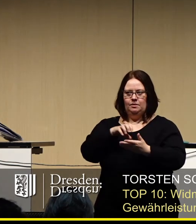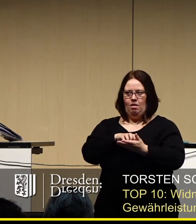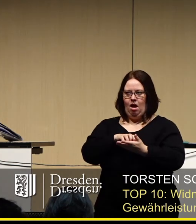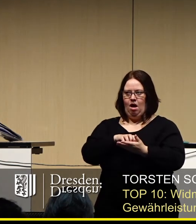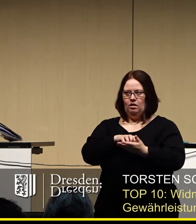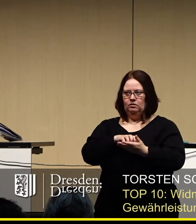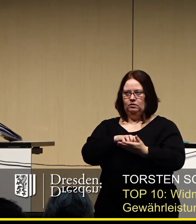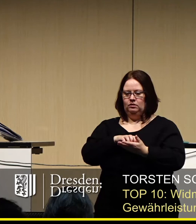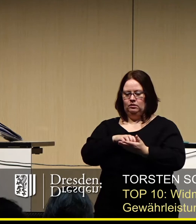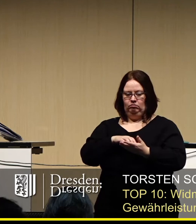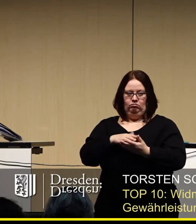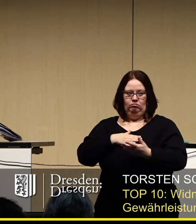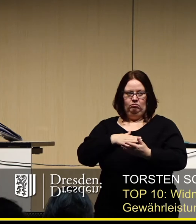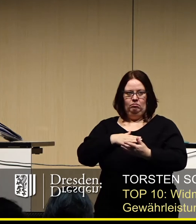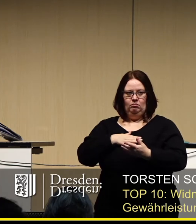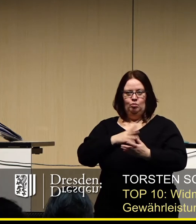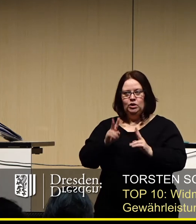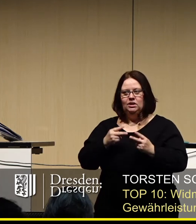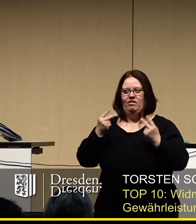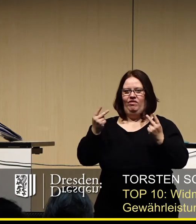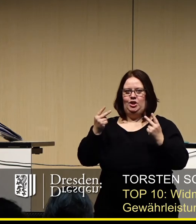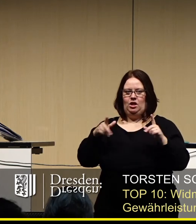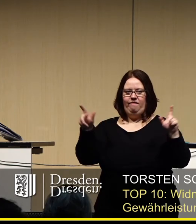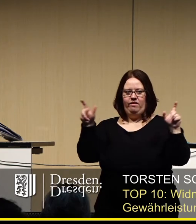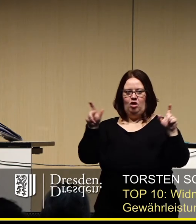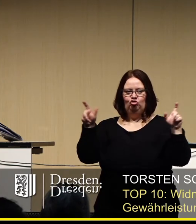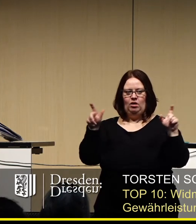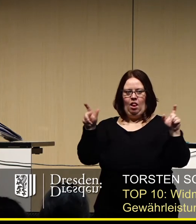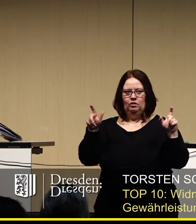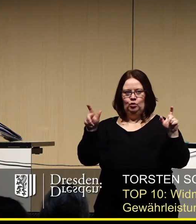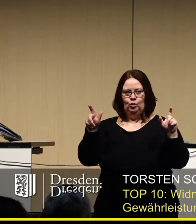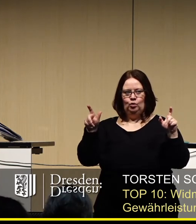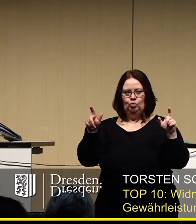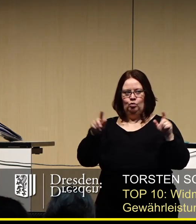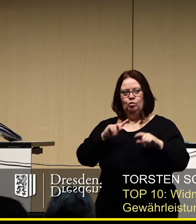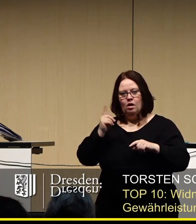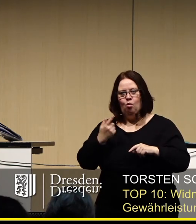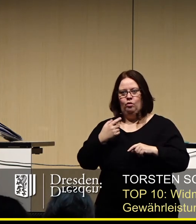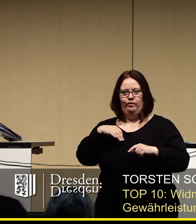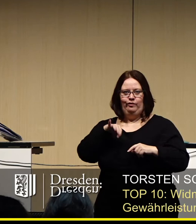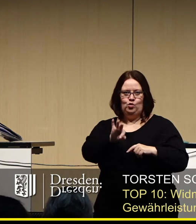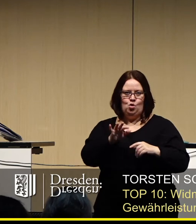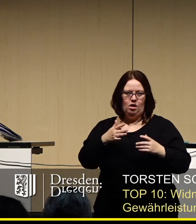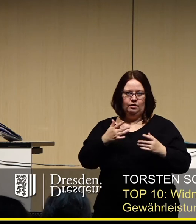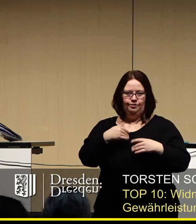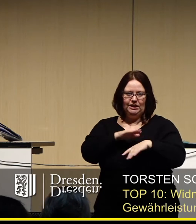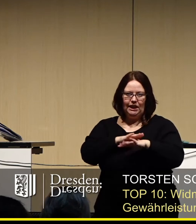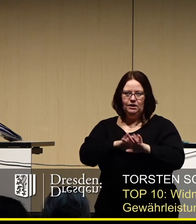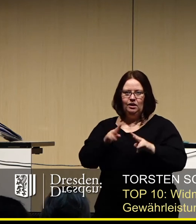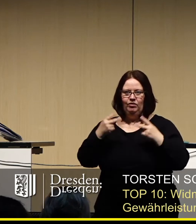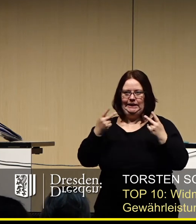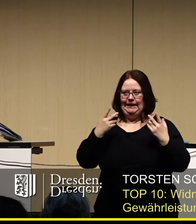Erachtens dann und nach unserer Einschätzung auch eine sehr, sehr wichtige Veranstaltung dazu, um letzten Endes dann auch auf diese Zeit